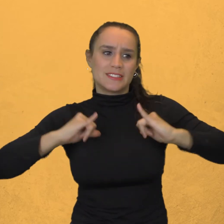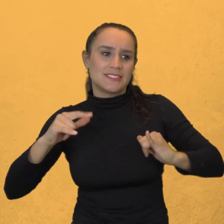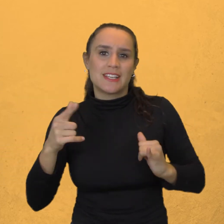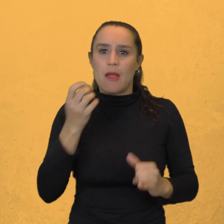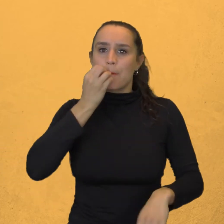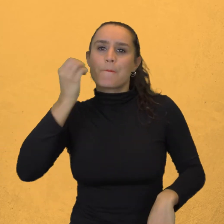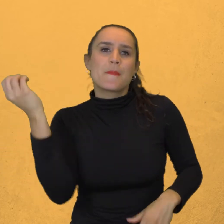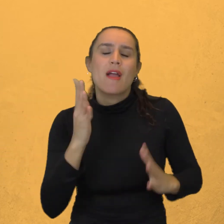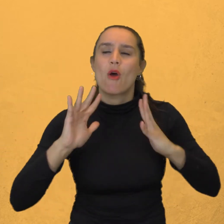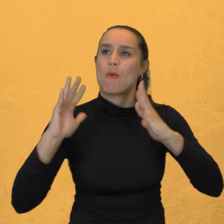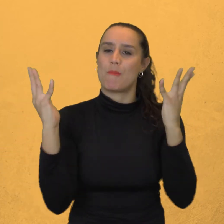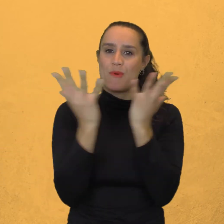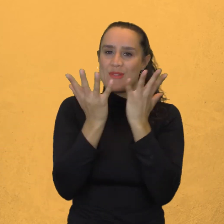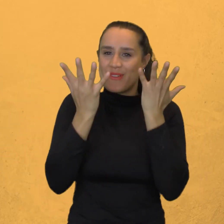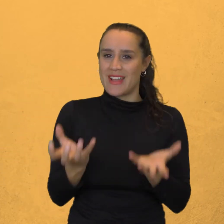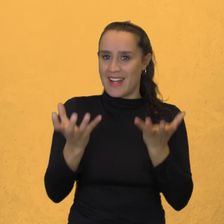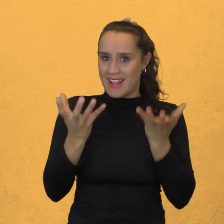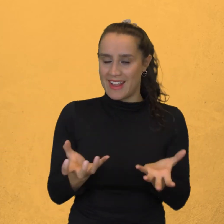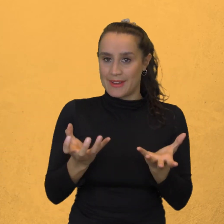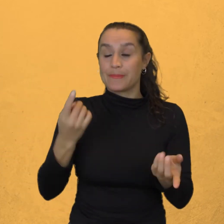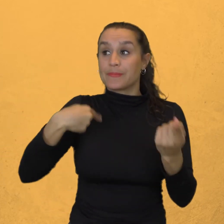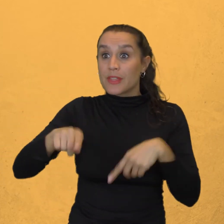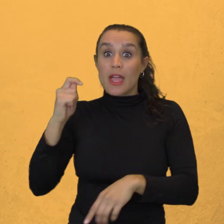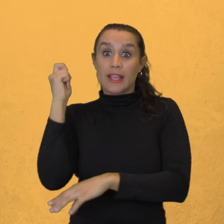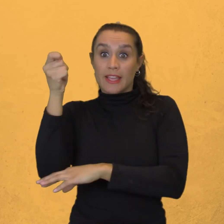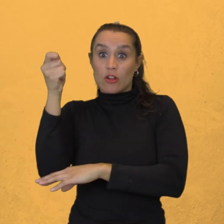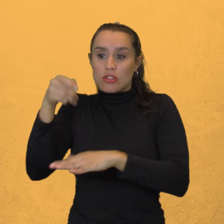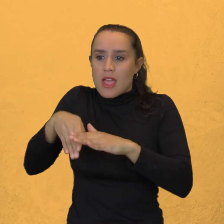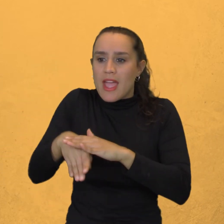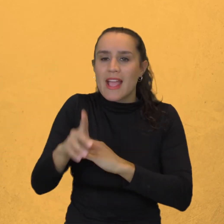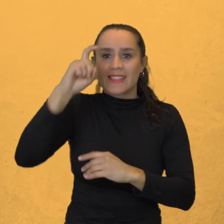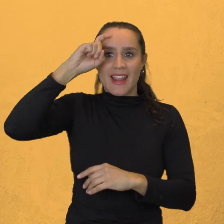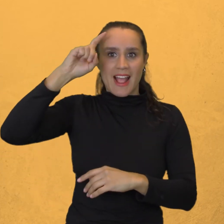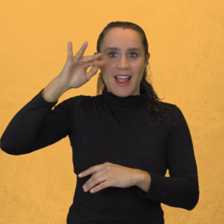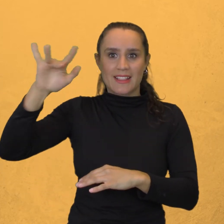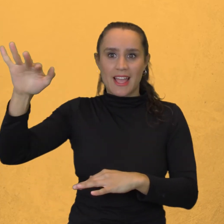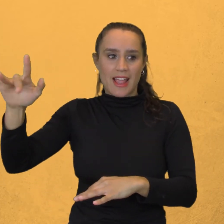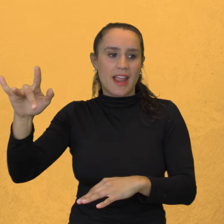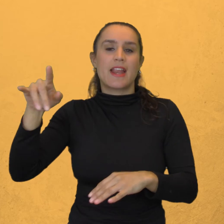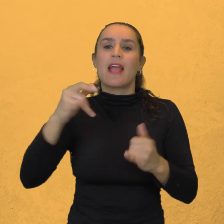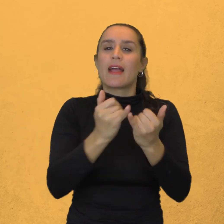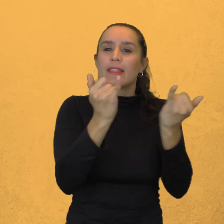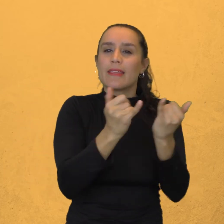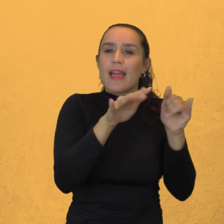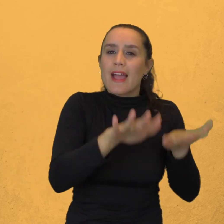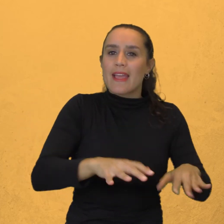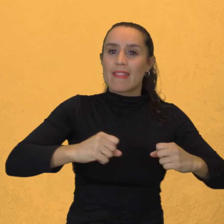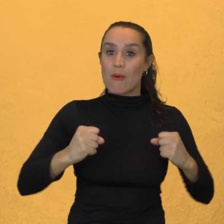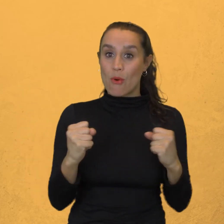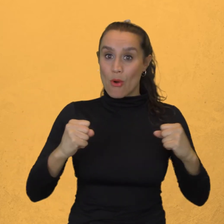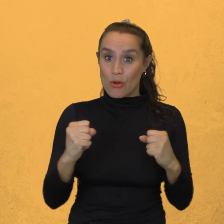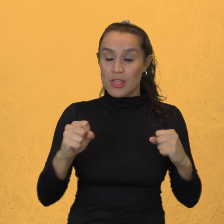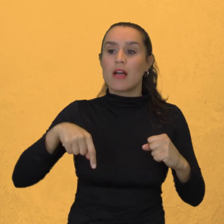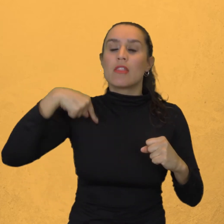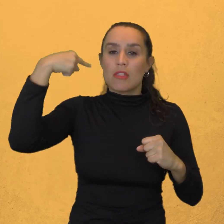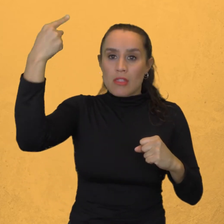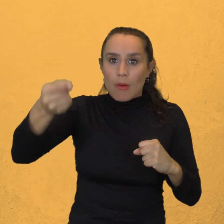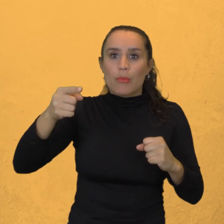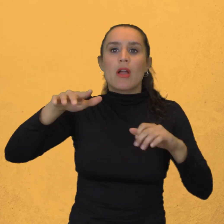El Quijote entra por Cartagena Pasa unos días en Bogotá Y reside varios meses en Popayán Hasta que muere